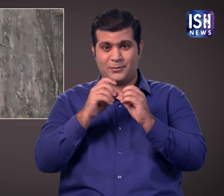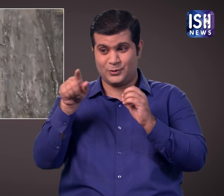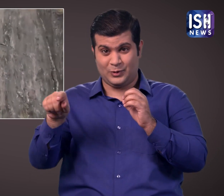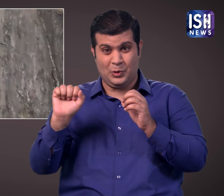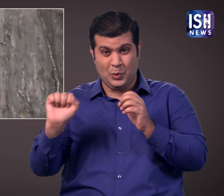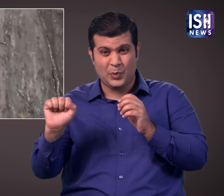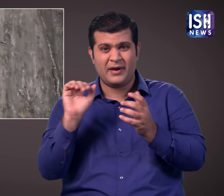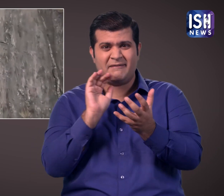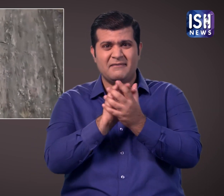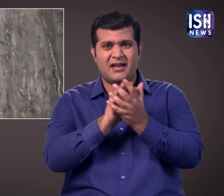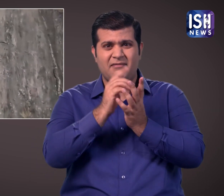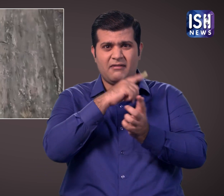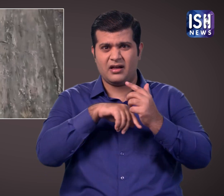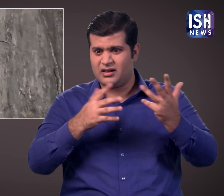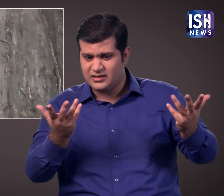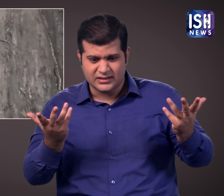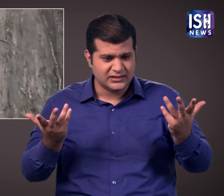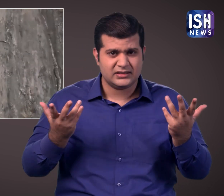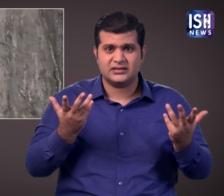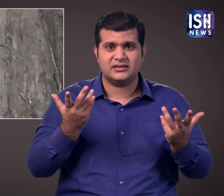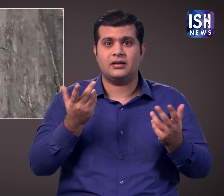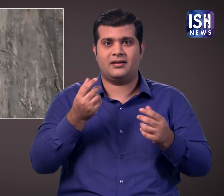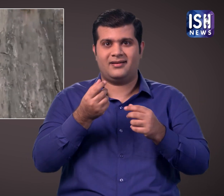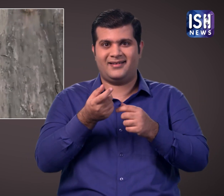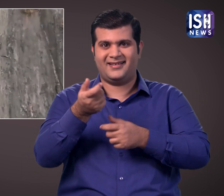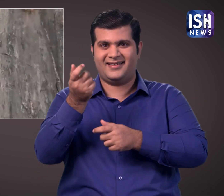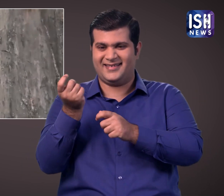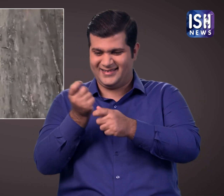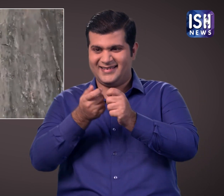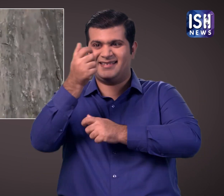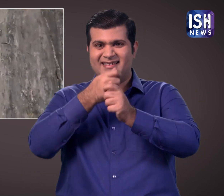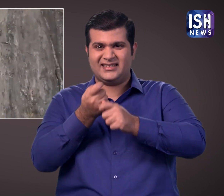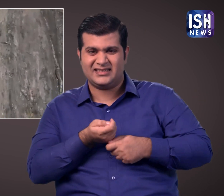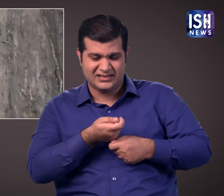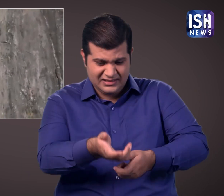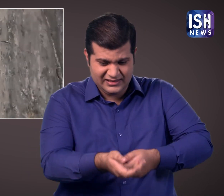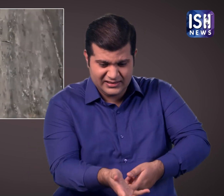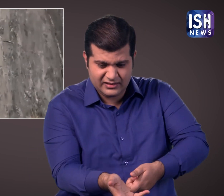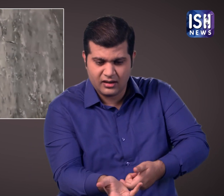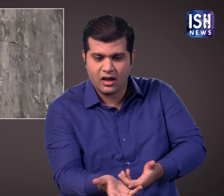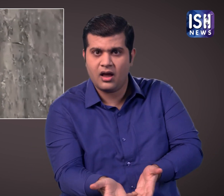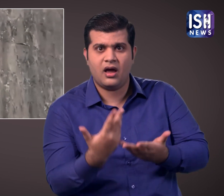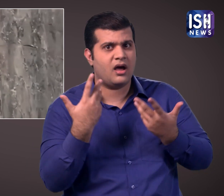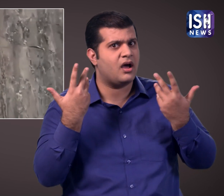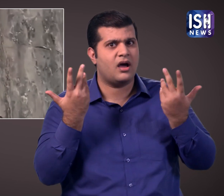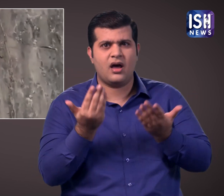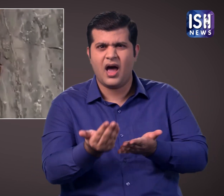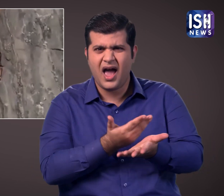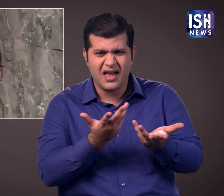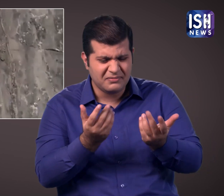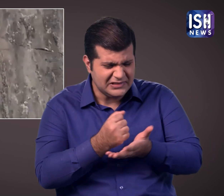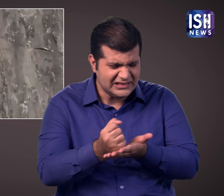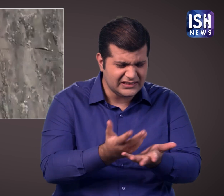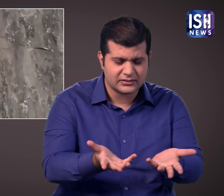हुआ था बाबू के दोस्तों ने लाटी और रस्तियों के इस्तमाल से उसे बचाने की कोशिश की